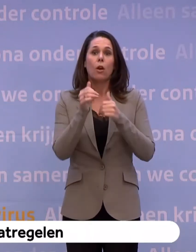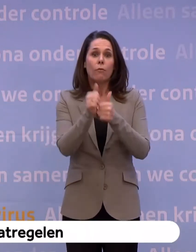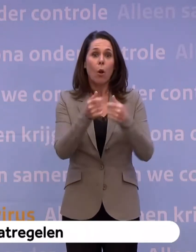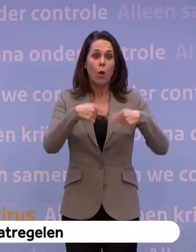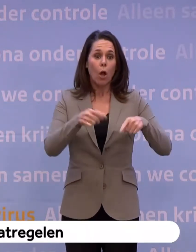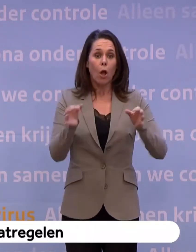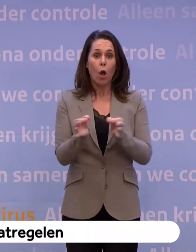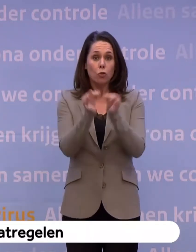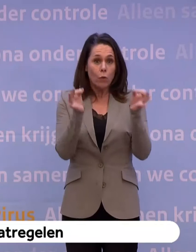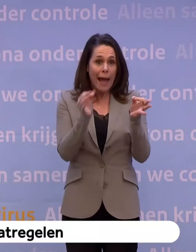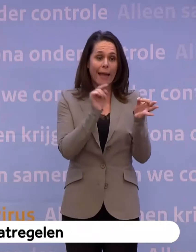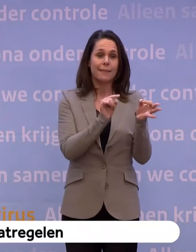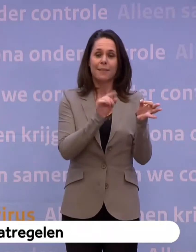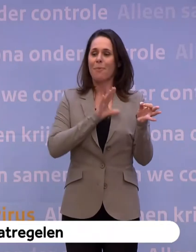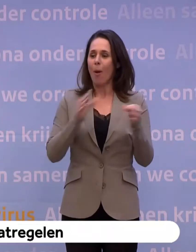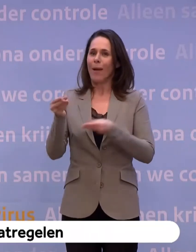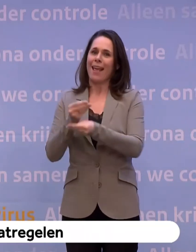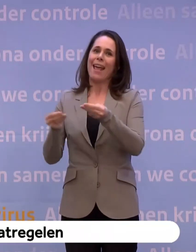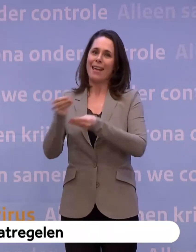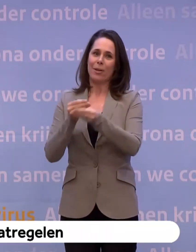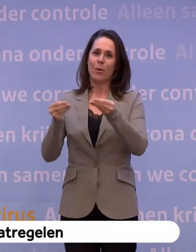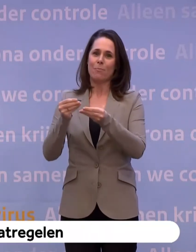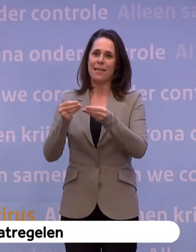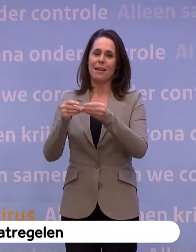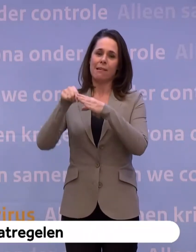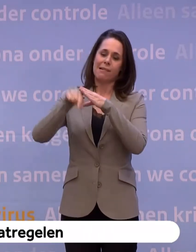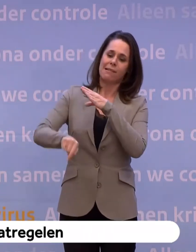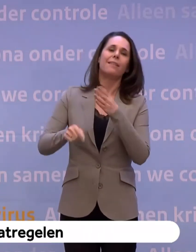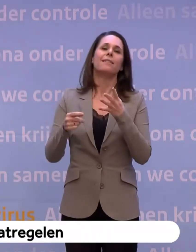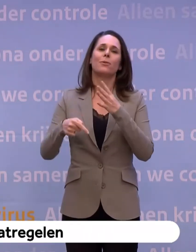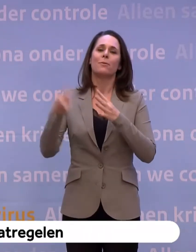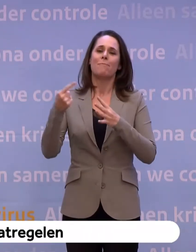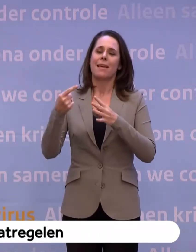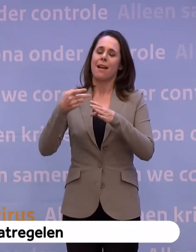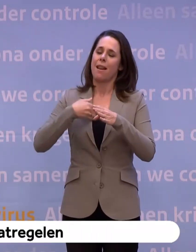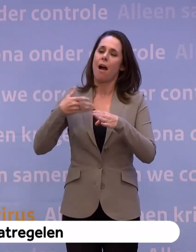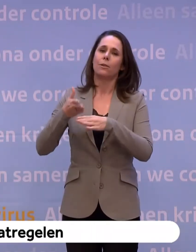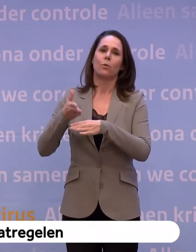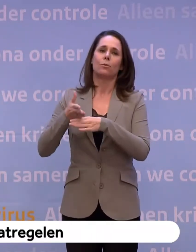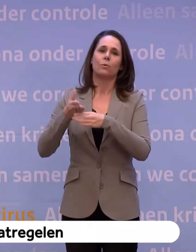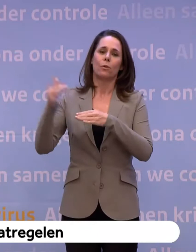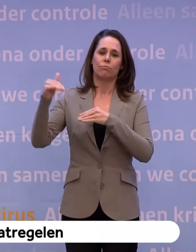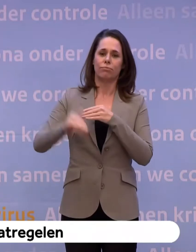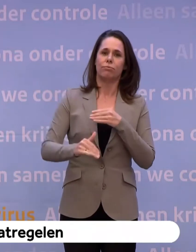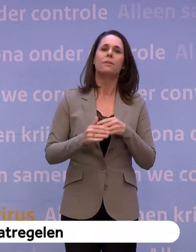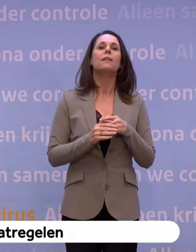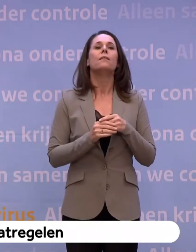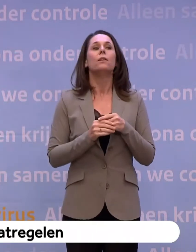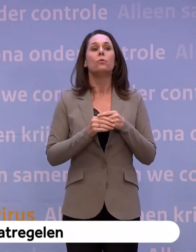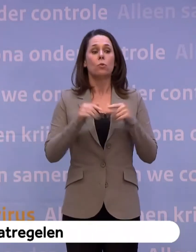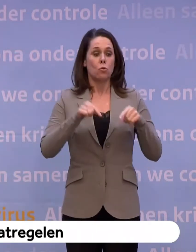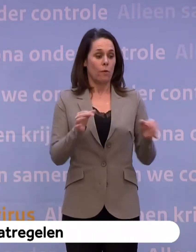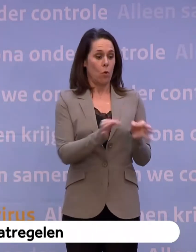onze gezondheid ook de economie nog harder en nog langer geraakt. Dus wat we nu doen voor de